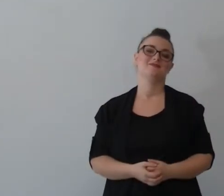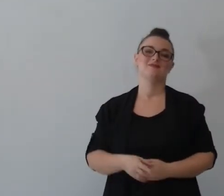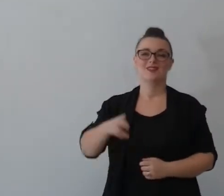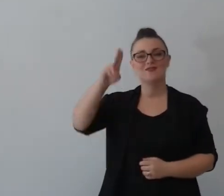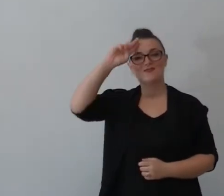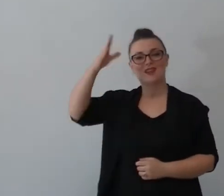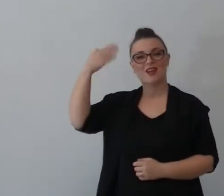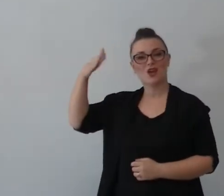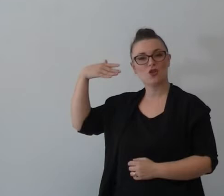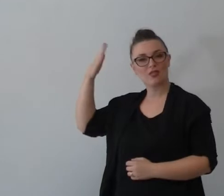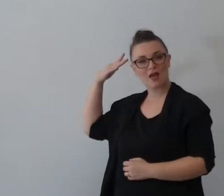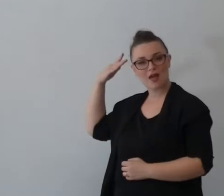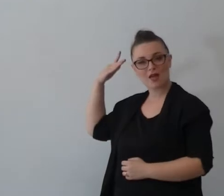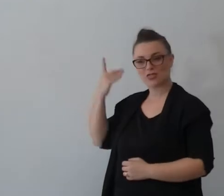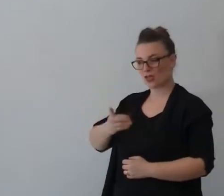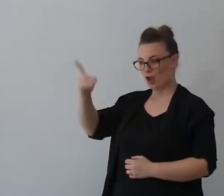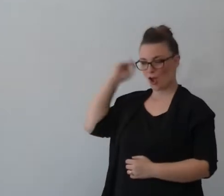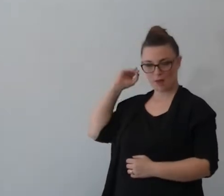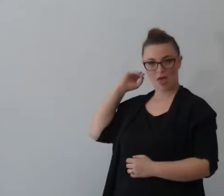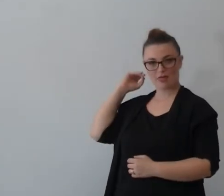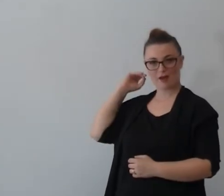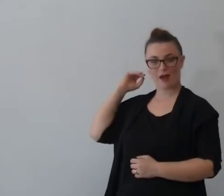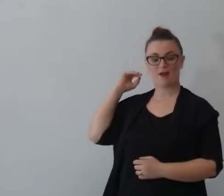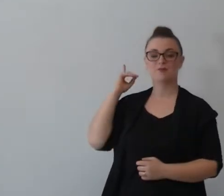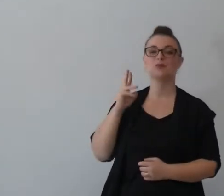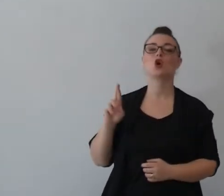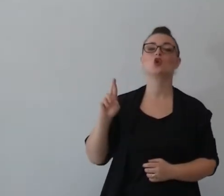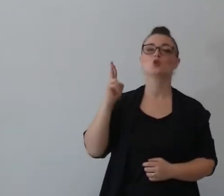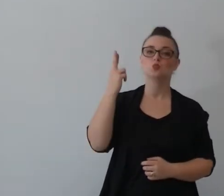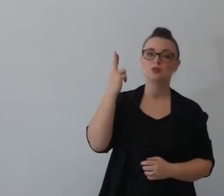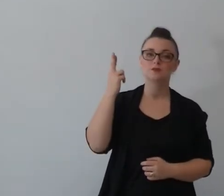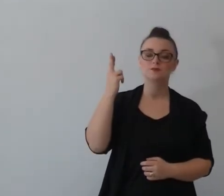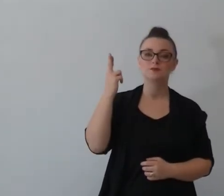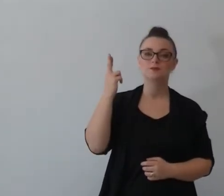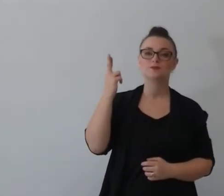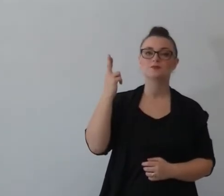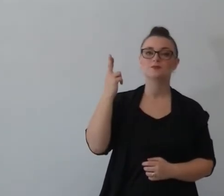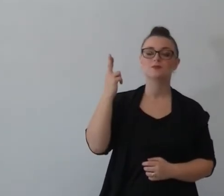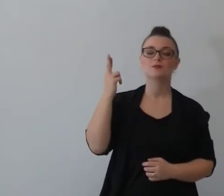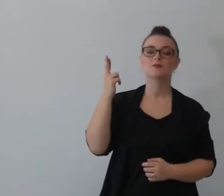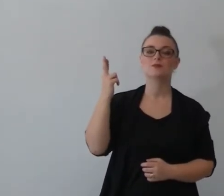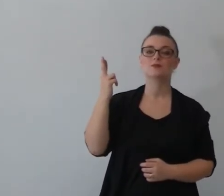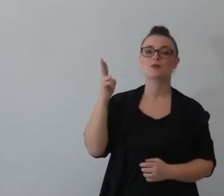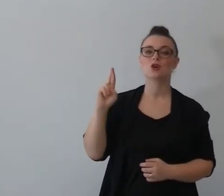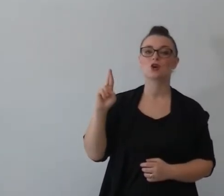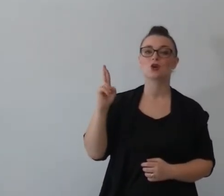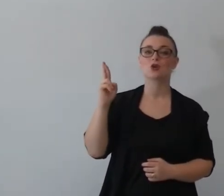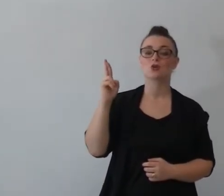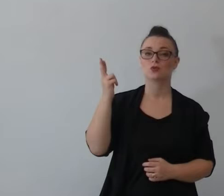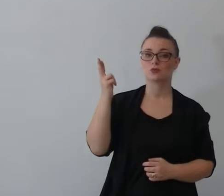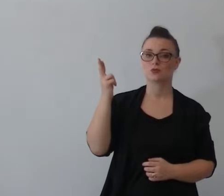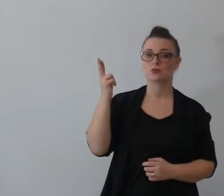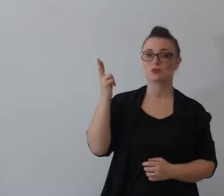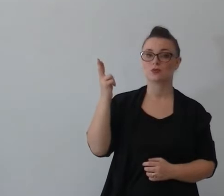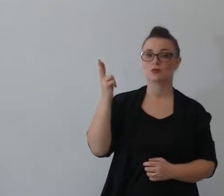ricordate alla fine della scorsa predicazione Ruth che dava un'informazione un